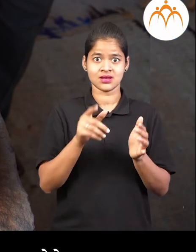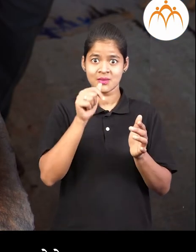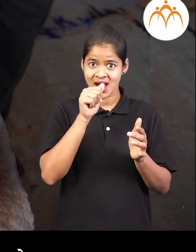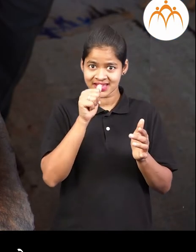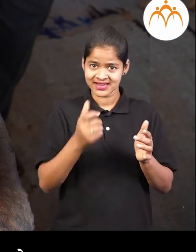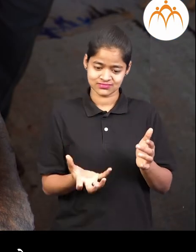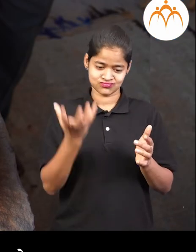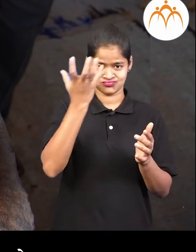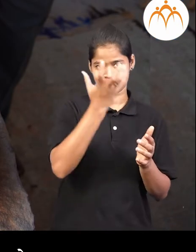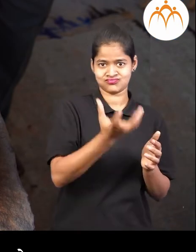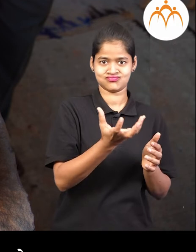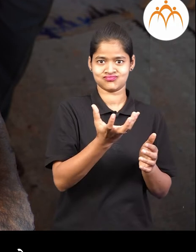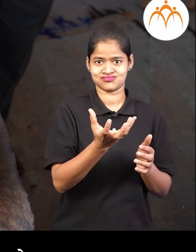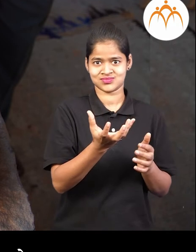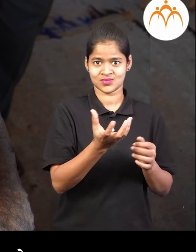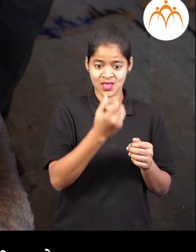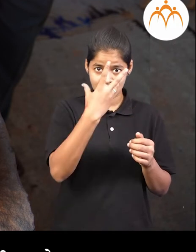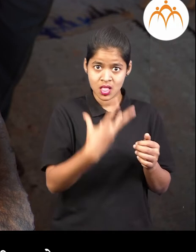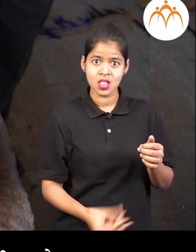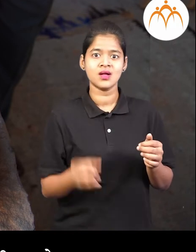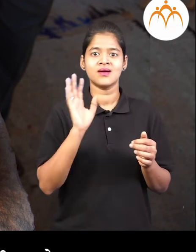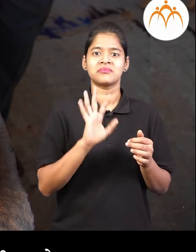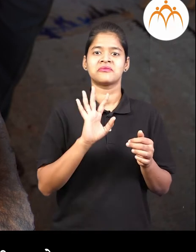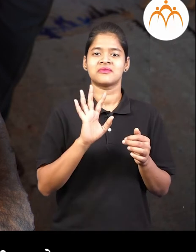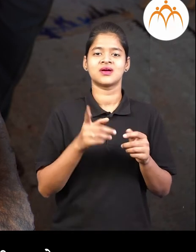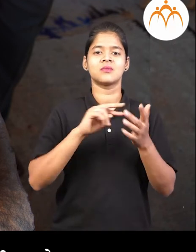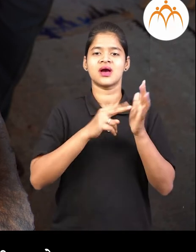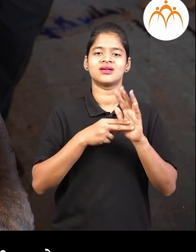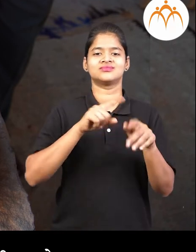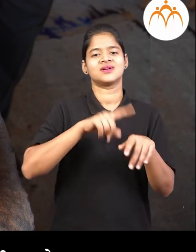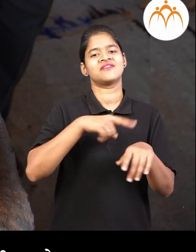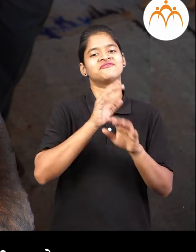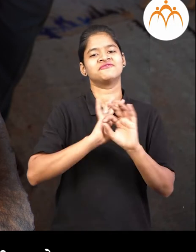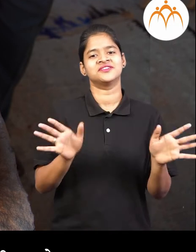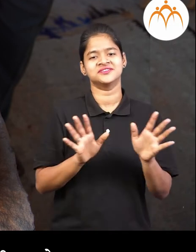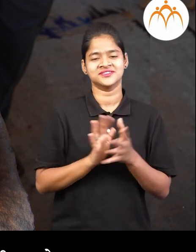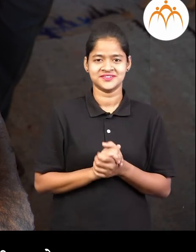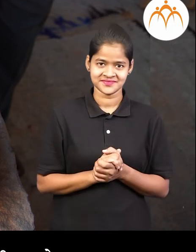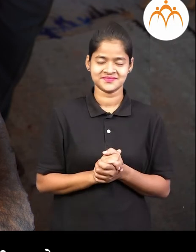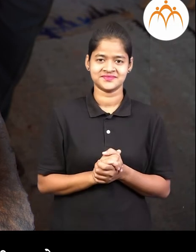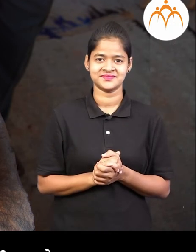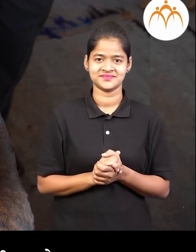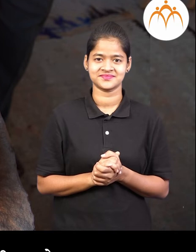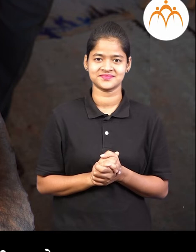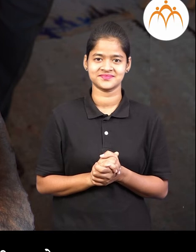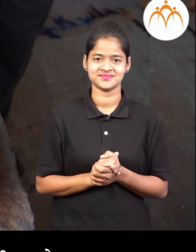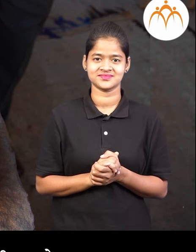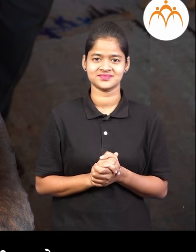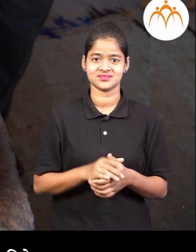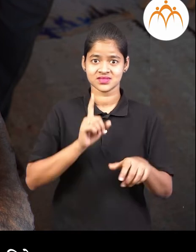ते पानेयाद ठेवा विलागत असे ते पानेयाद बुल्ले मंजे एक गटिका जाली आसे समझत